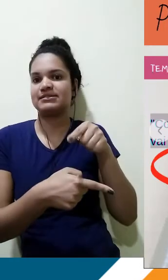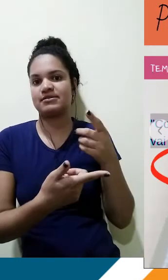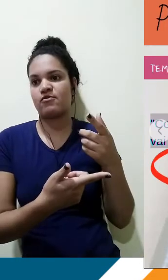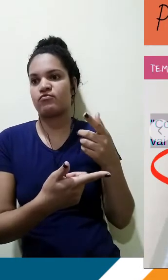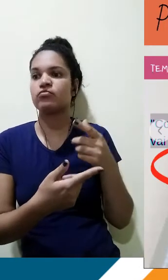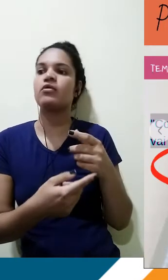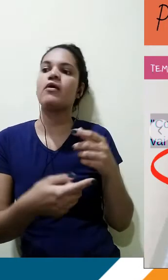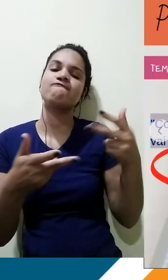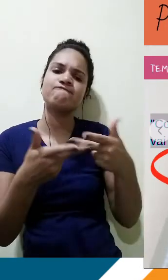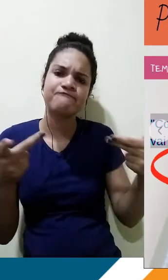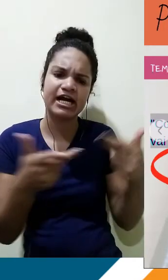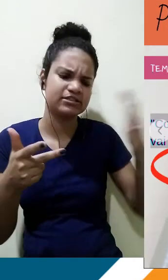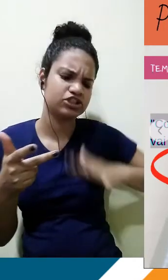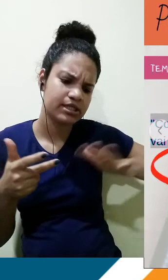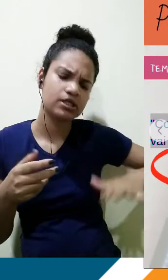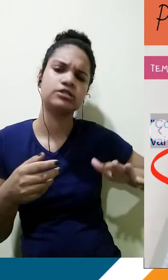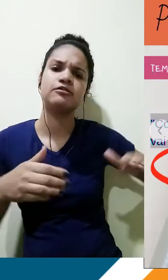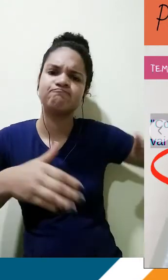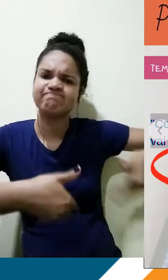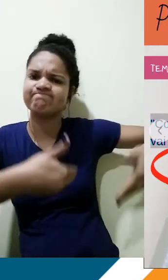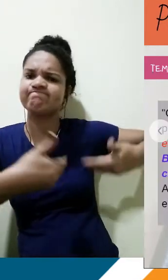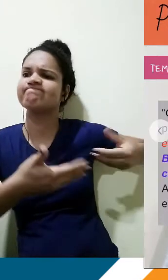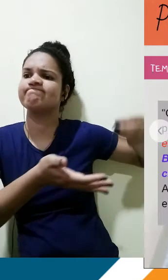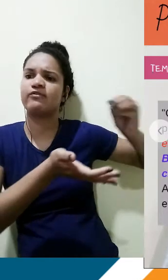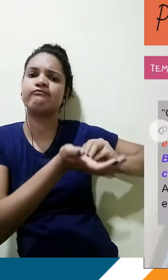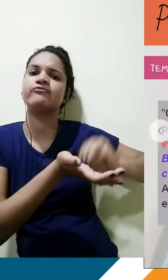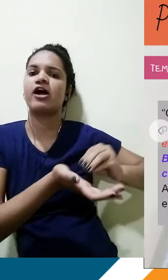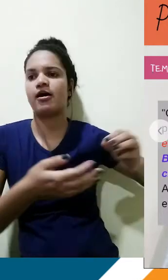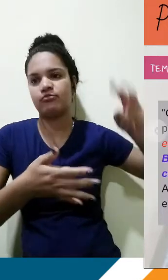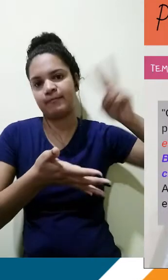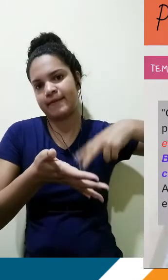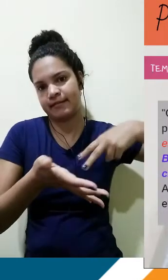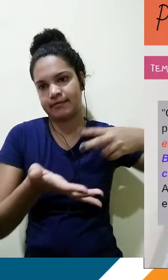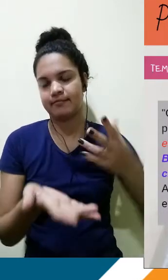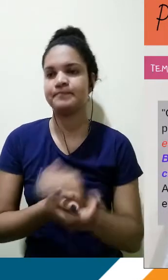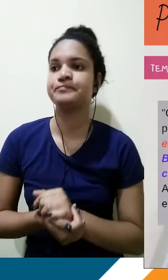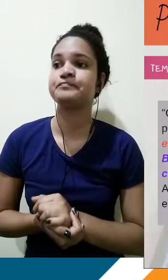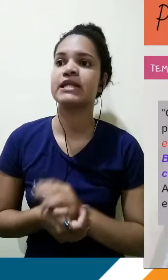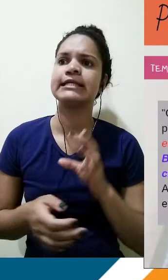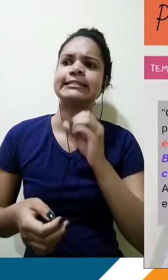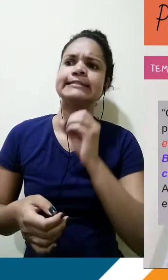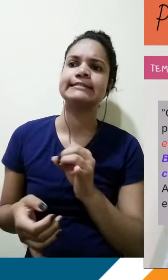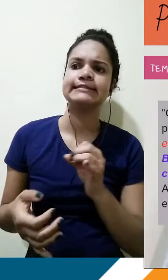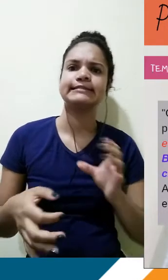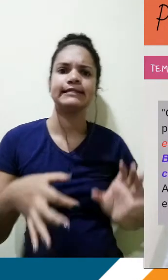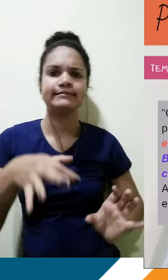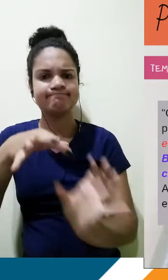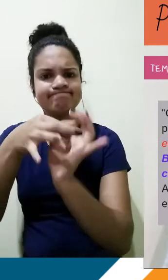permanecem desestimuladas ao saber, através da leitura. E se fôssemos associar esse parágrafo juntamente com a tese,